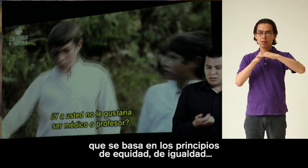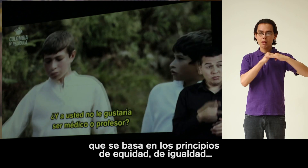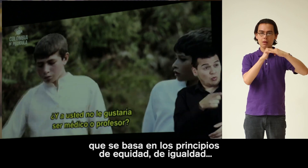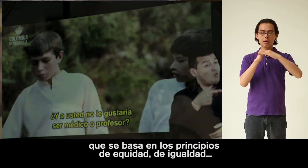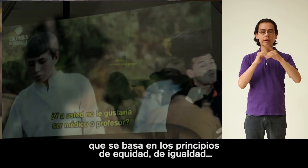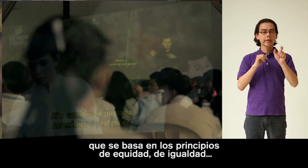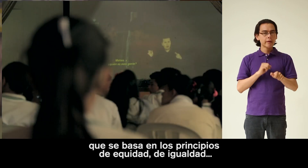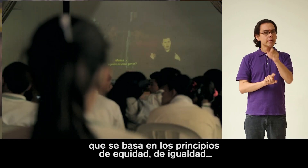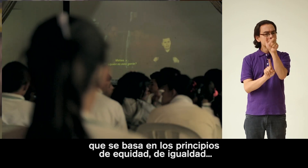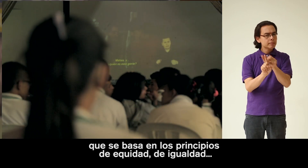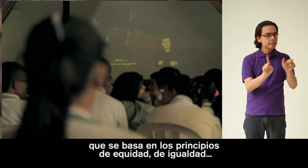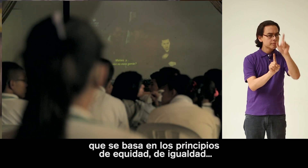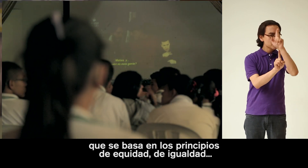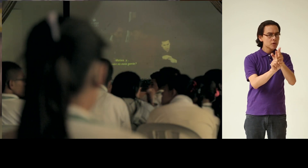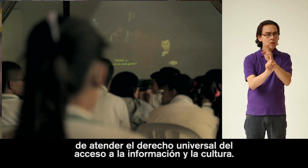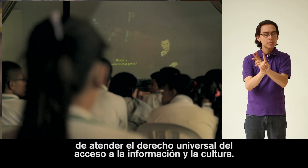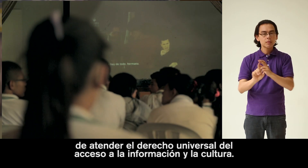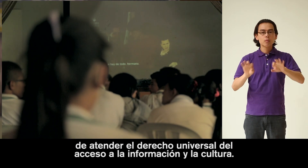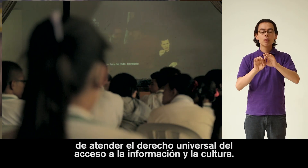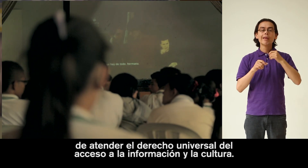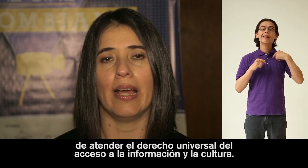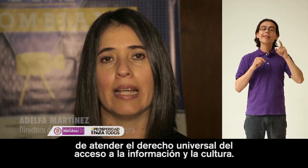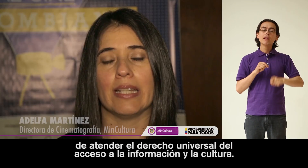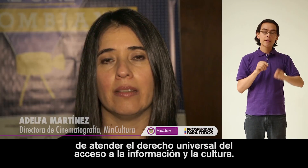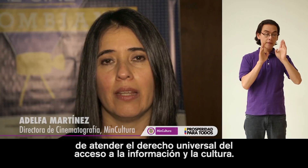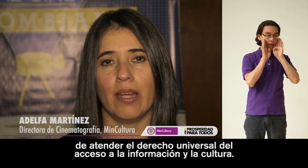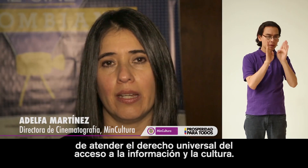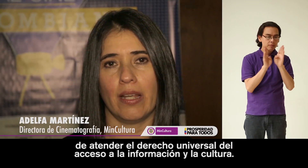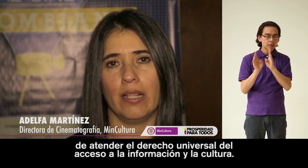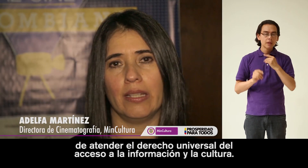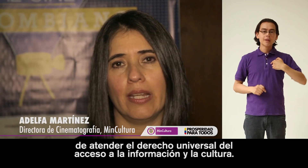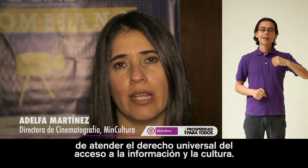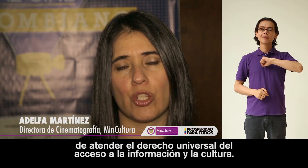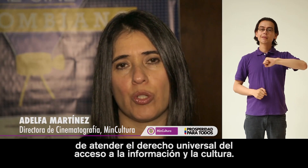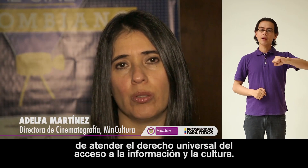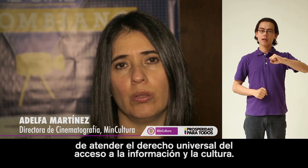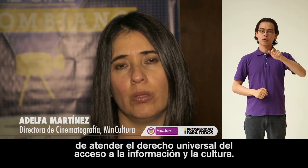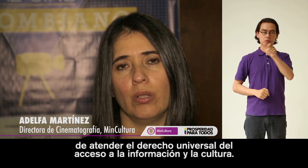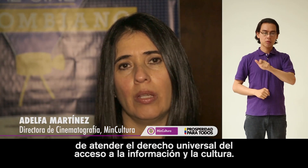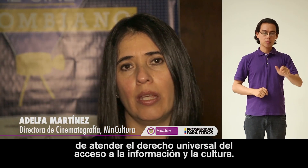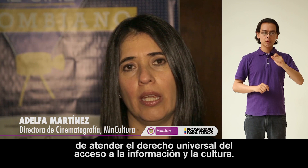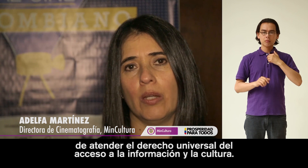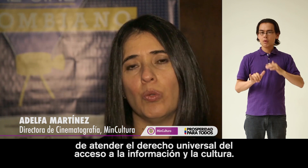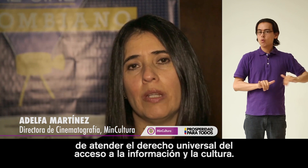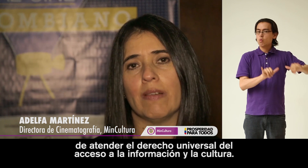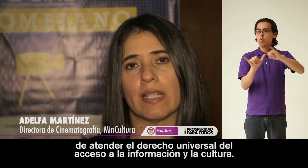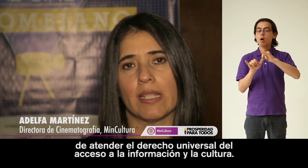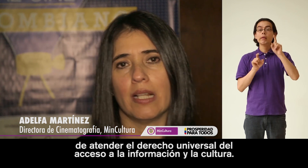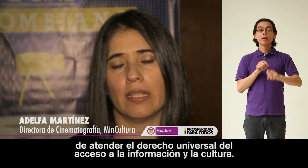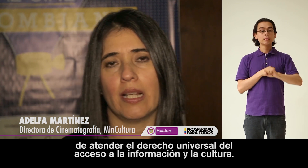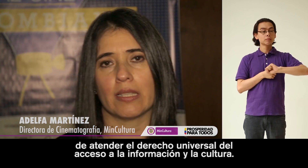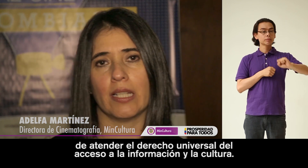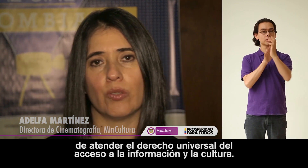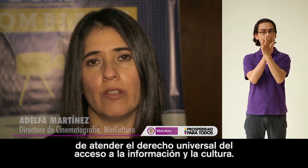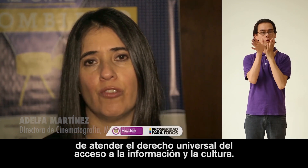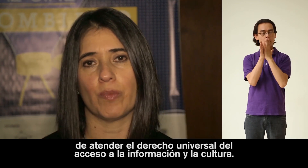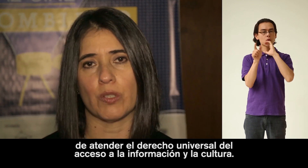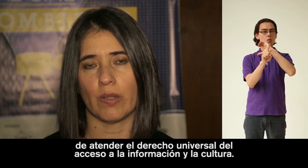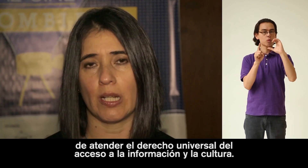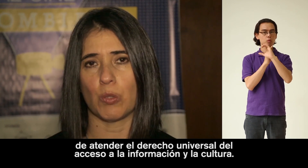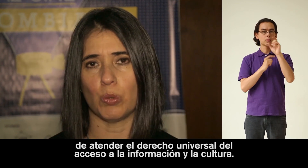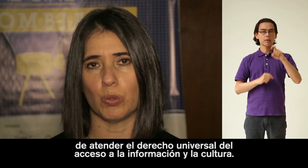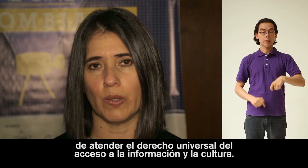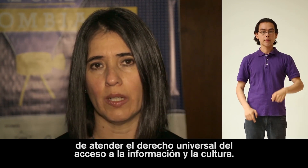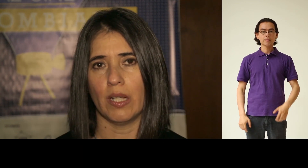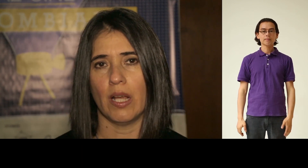equidad, de igualdad De atender el derecho universal del acceso a la